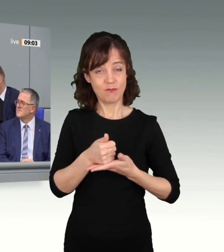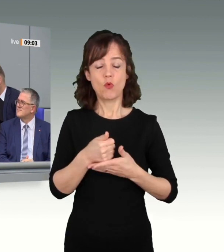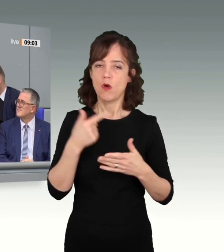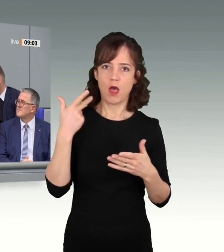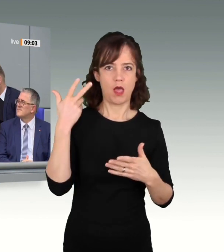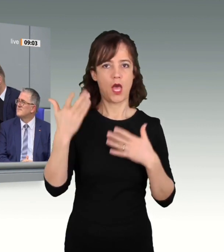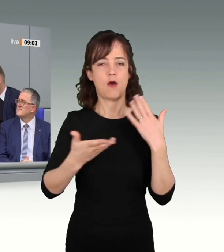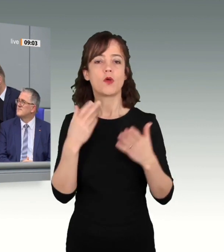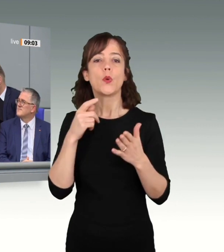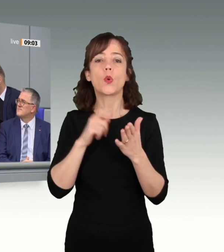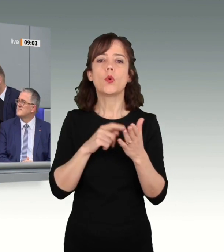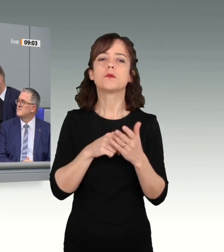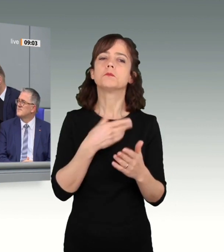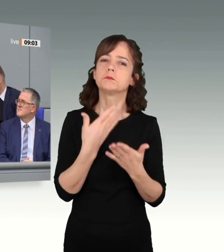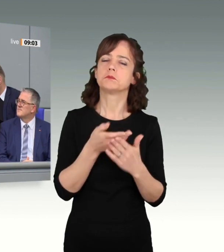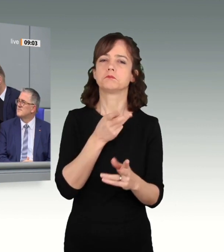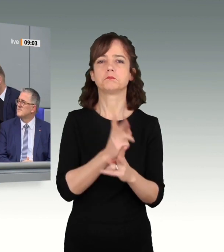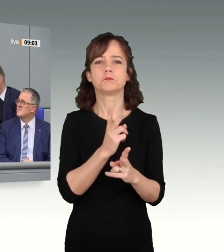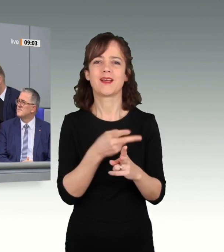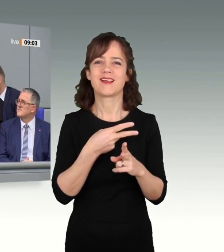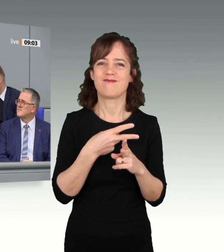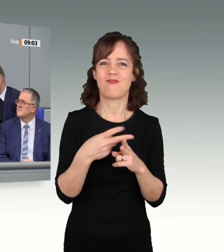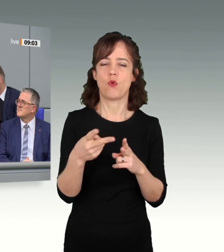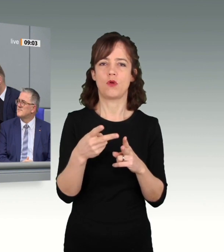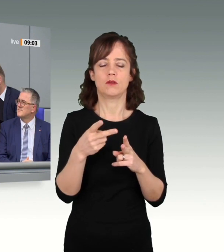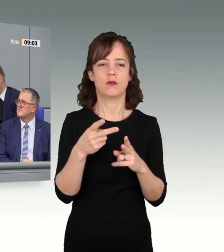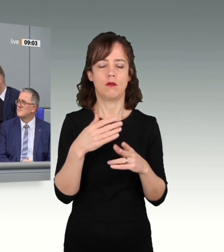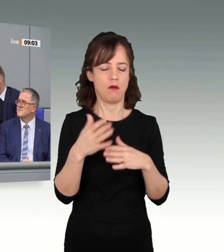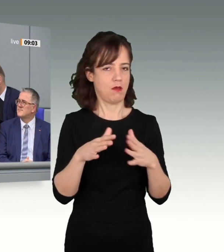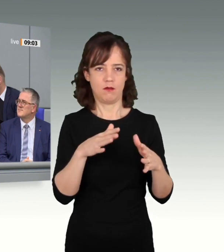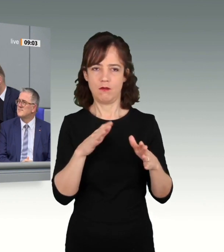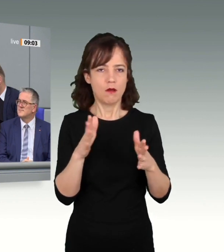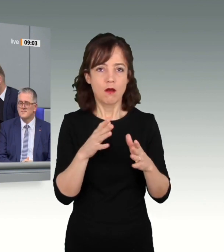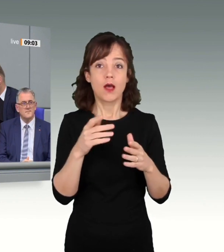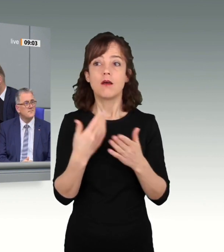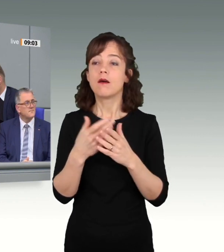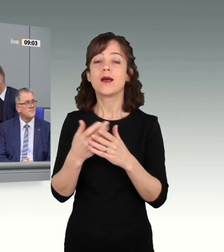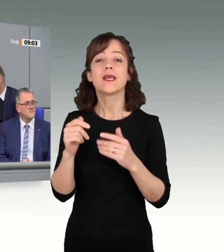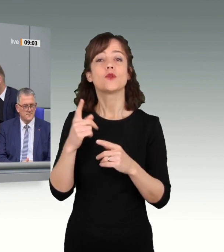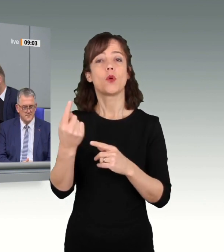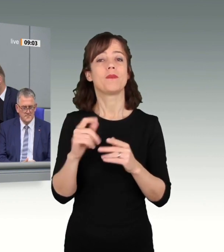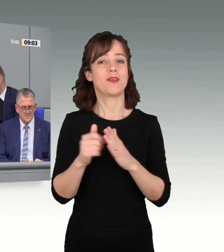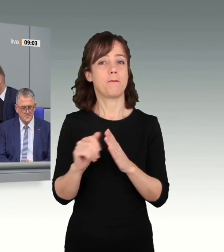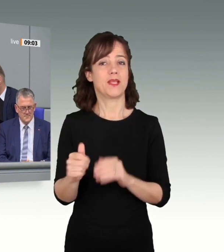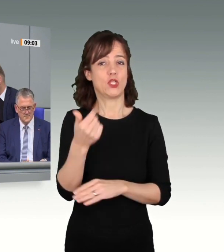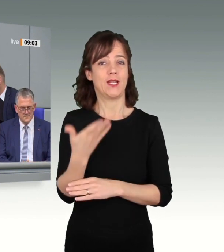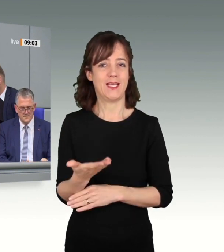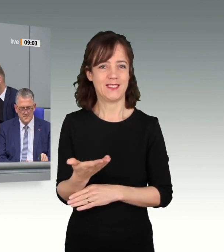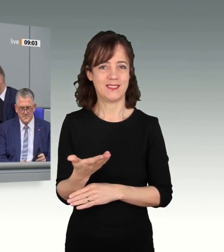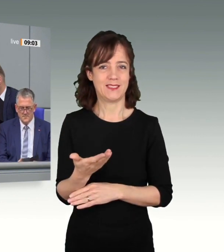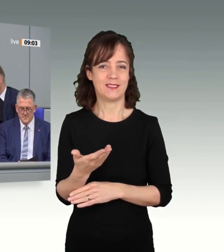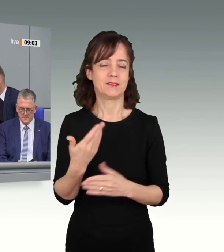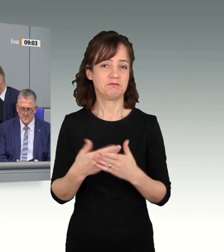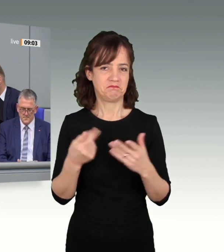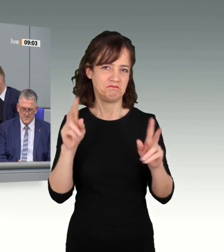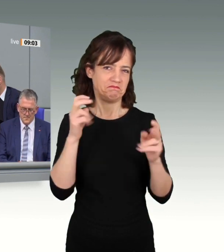Ungewohnte gerät in die Gefahr, zum Einmaligen und Besonderen erhoben zu werden. Zitat Ende. In der